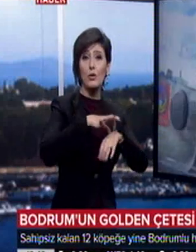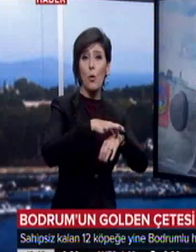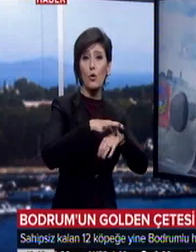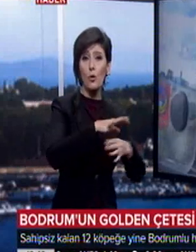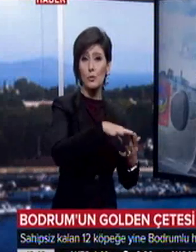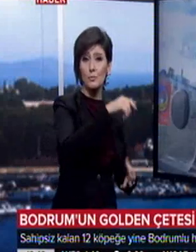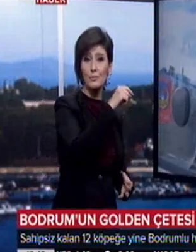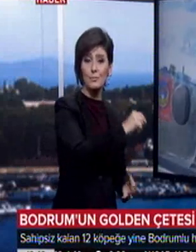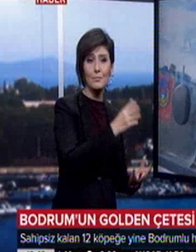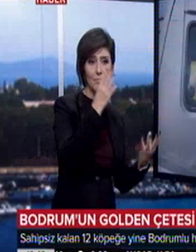Şıvarıza emanet edildi.